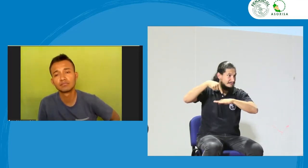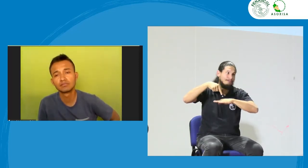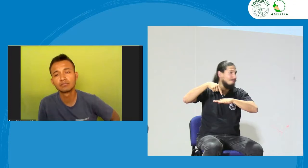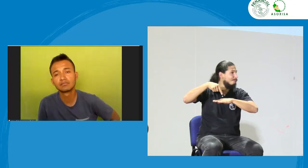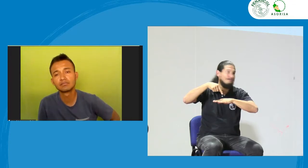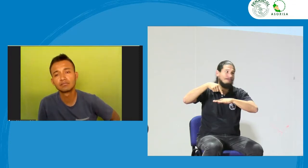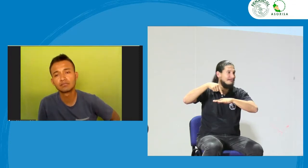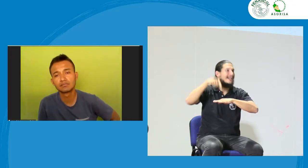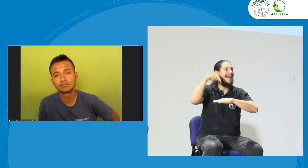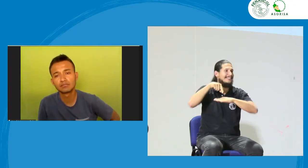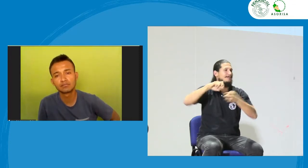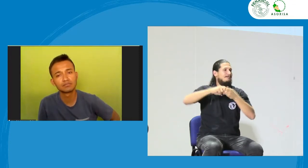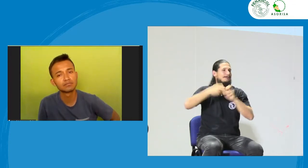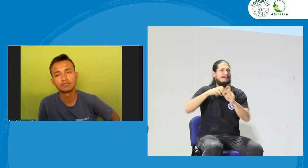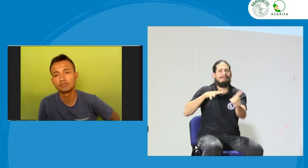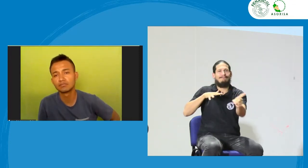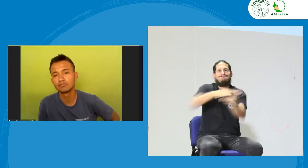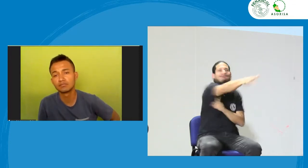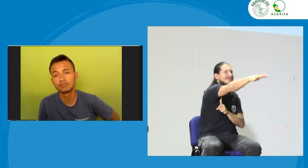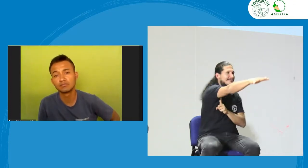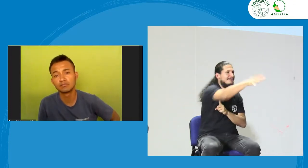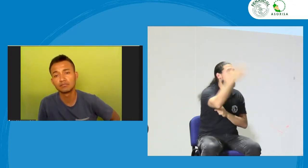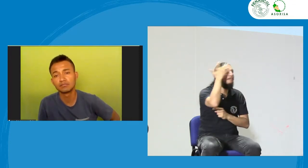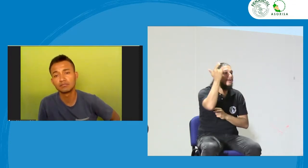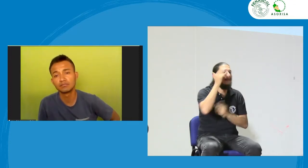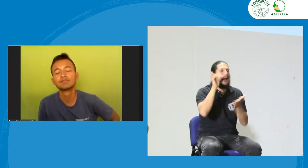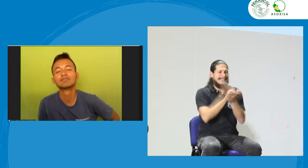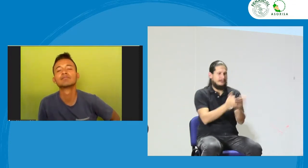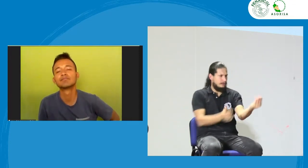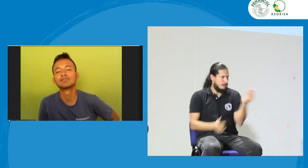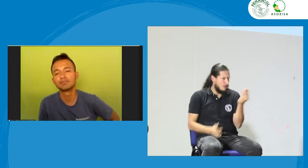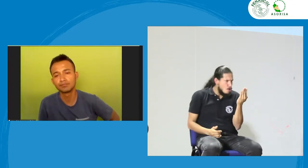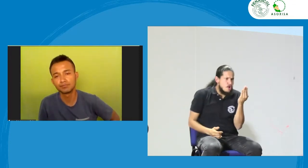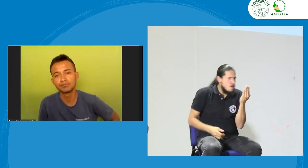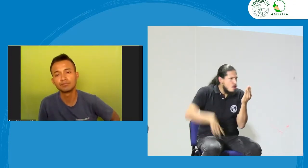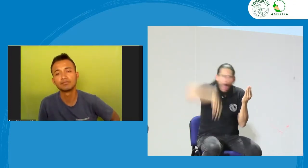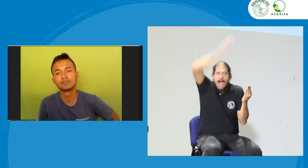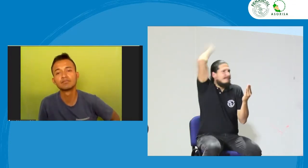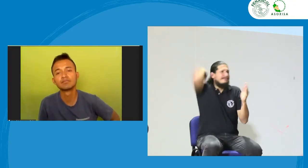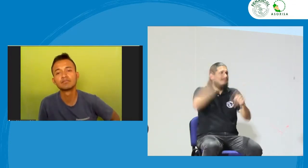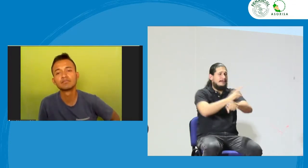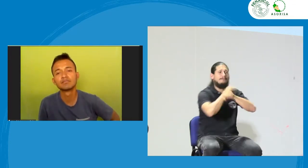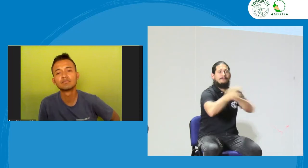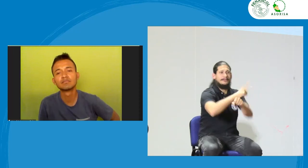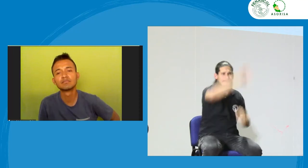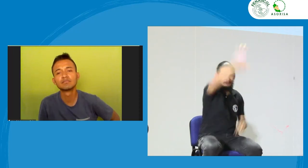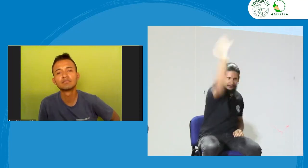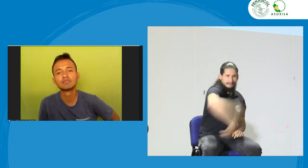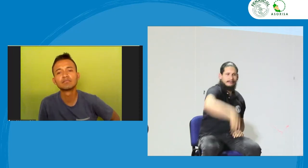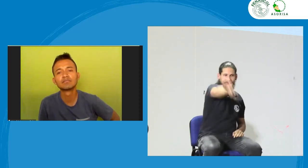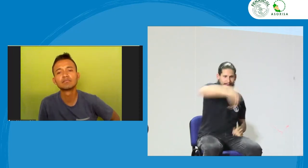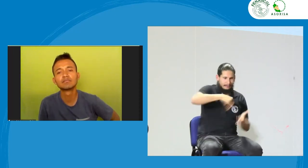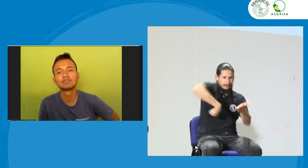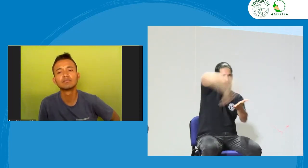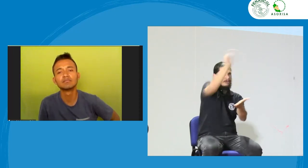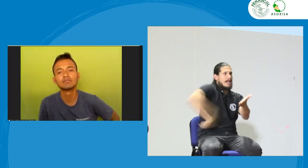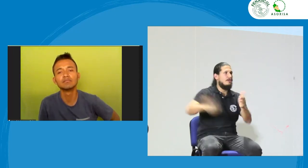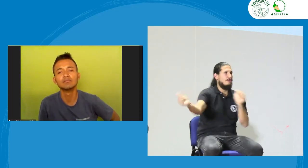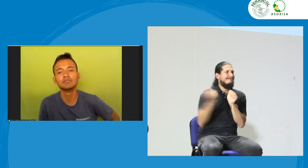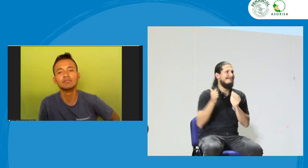porque las entidades están lideradas por personas oyentes conocen de la comunidad sorda saben cuáles son nuestras necesidades entonces dicen uy si esta hoja de